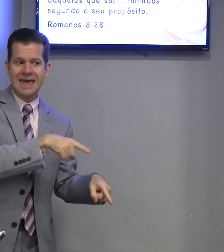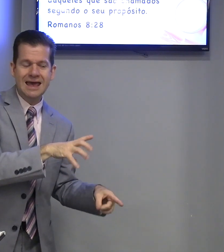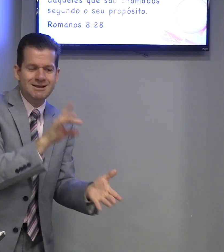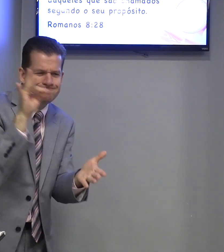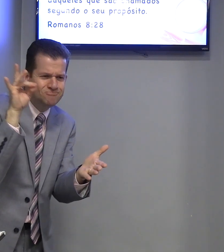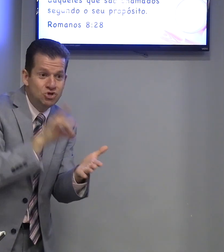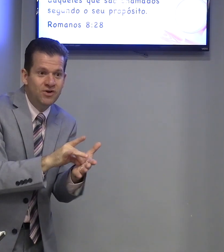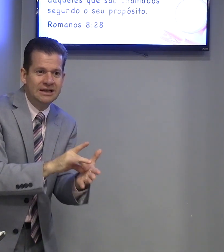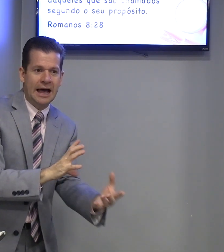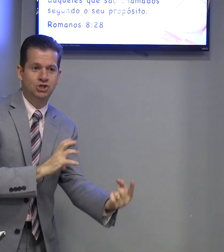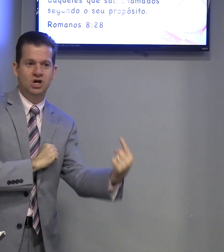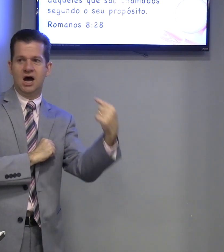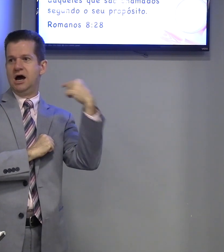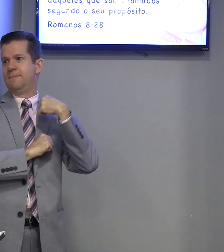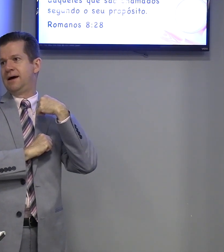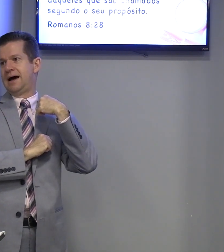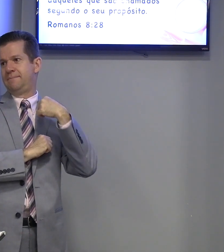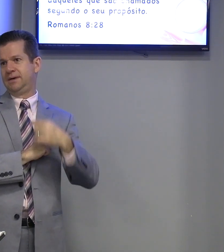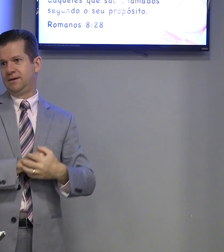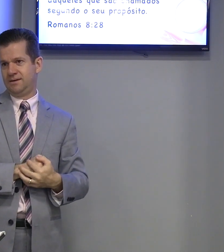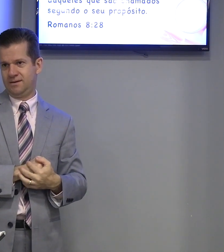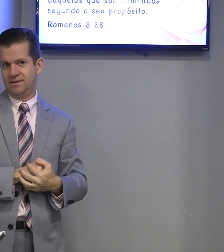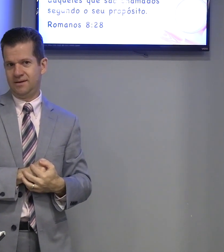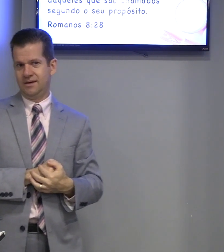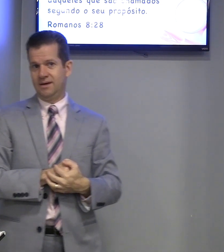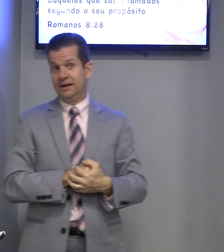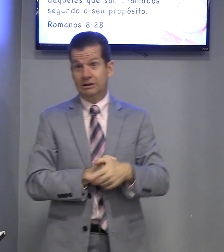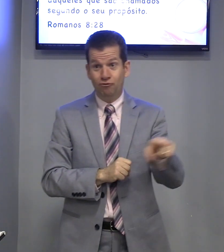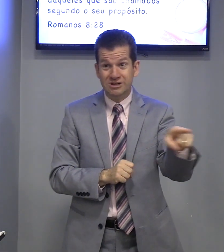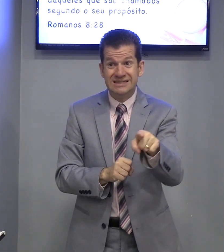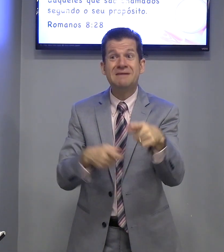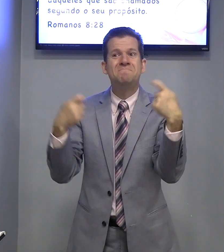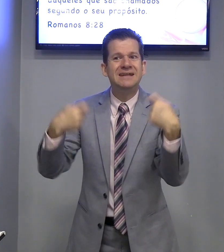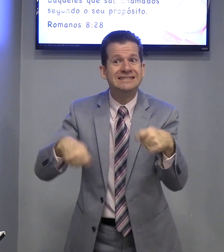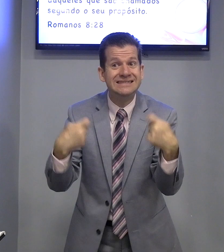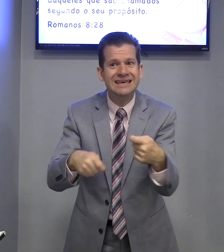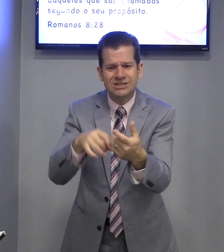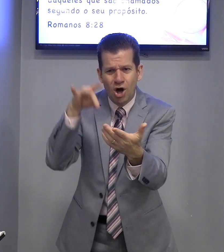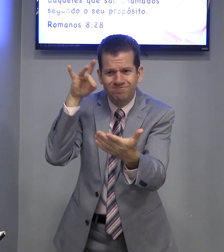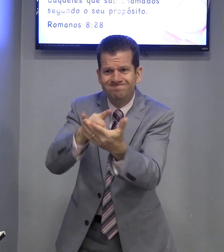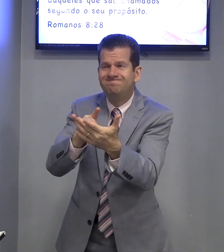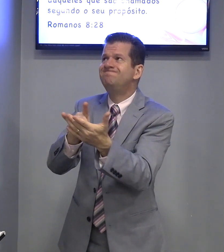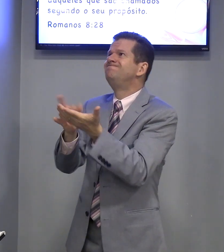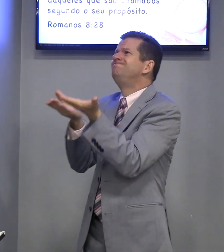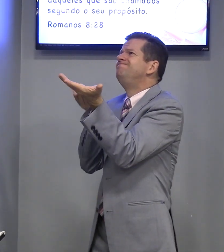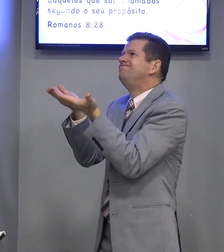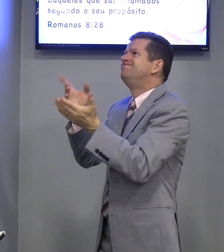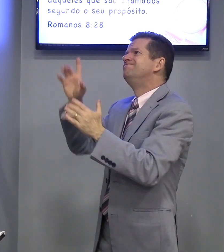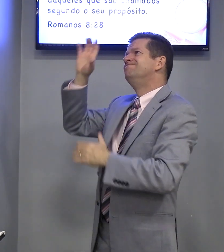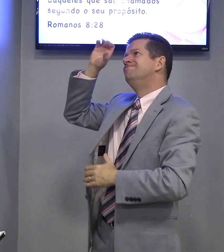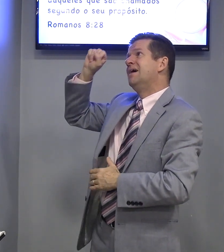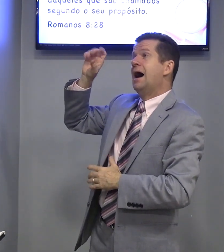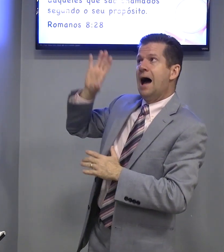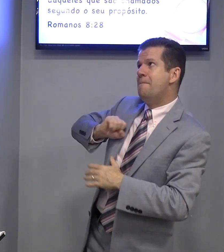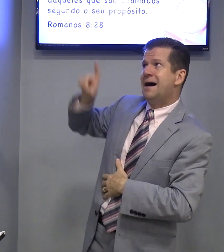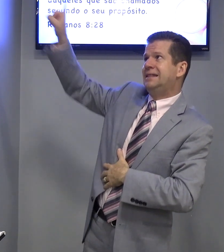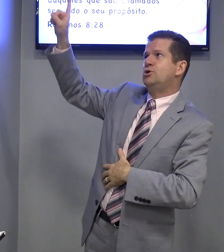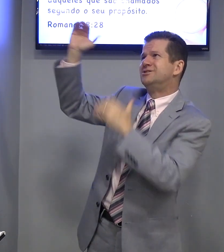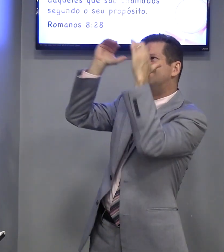ele, de verdade, ama a mim. Então, você precisa... Amar a Deus.